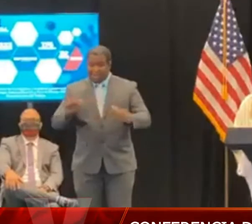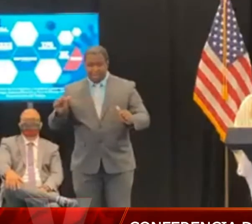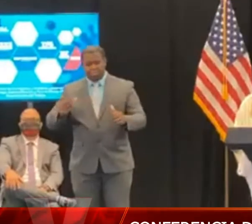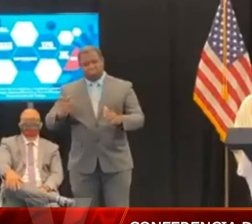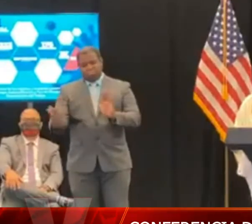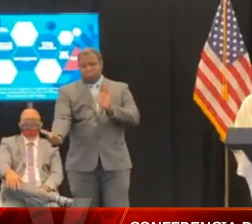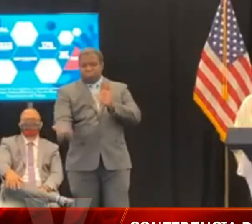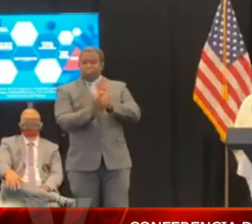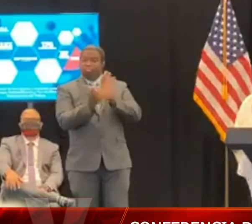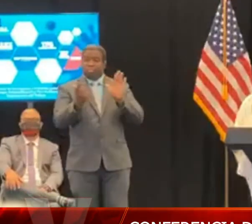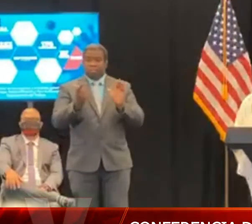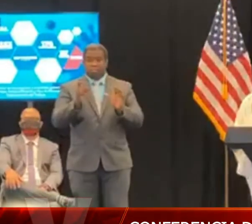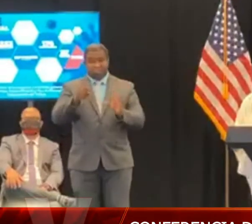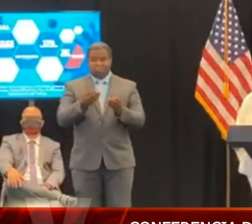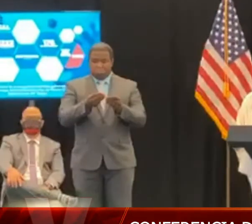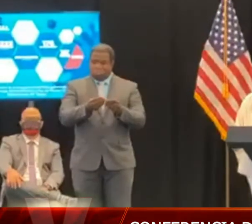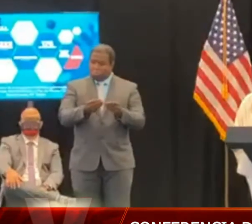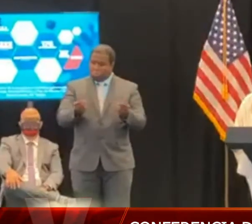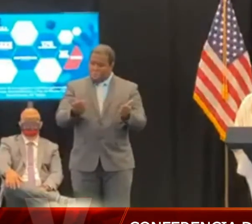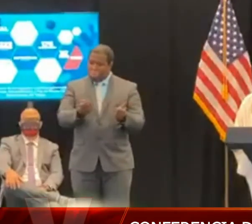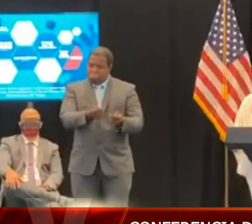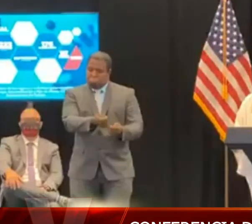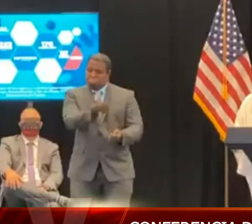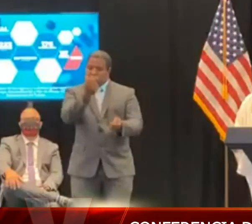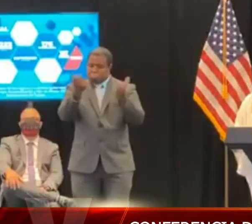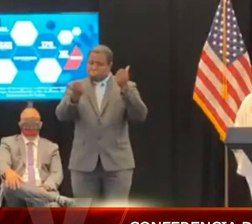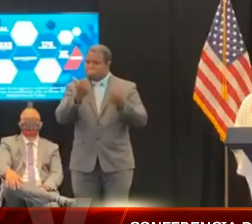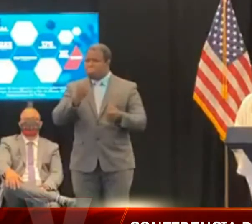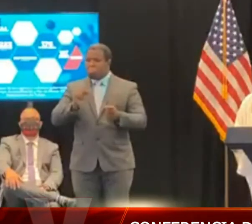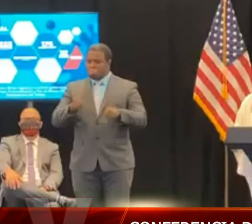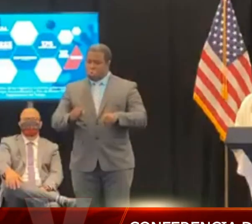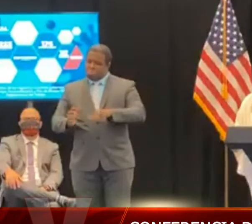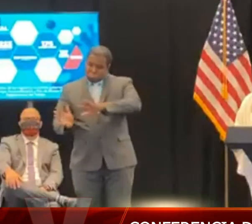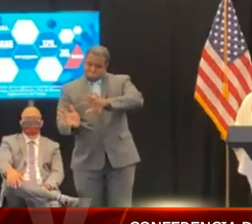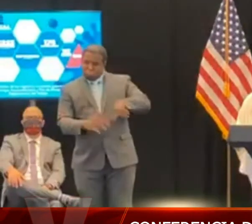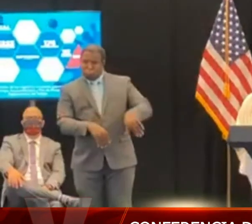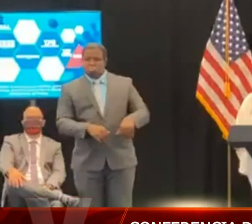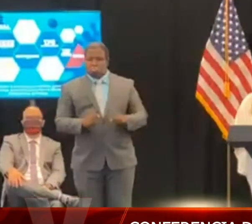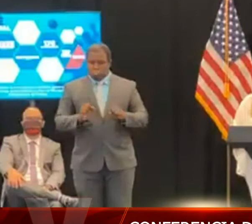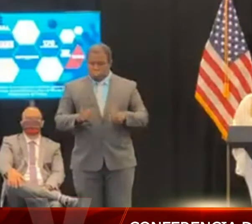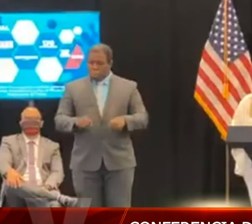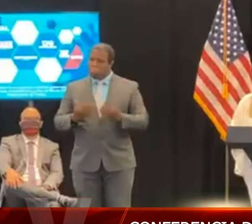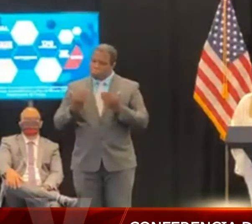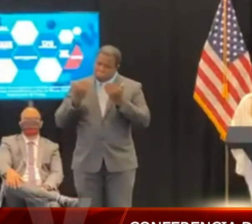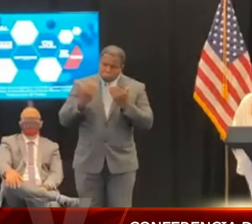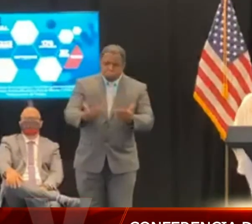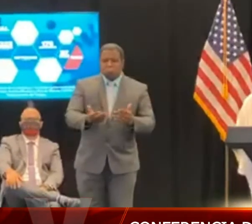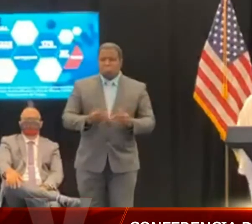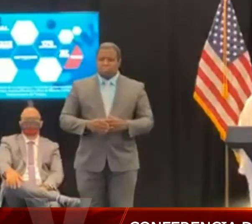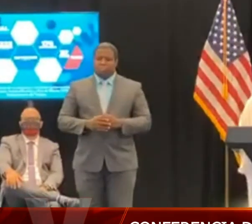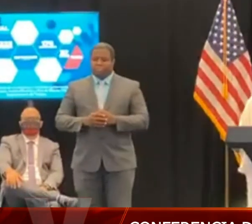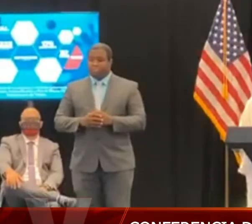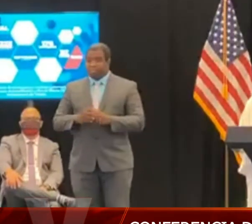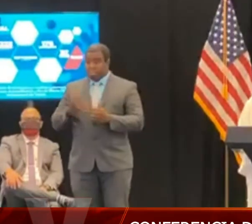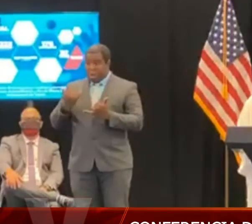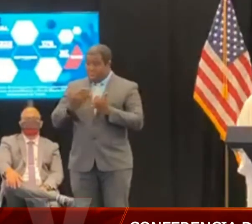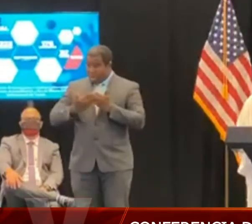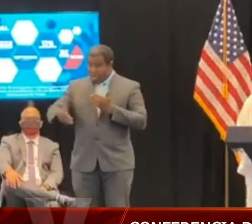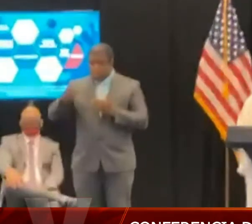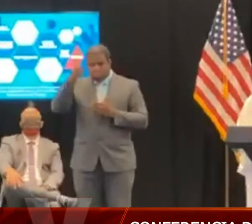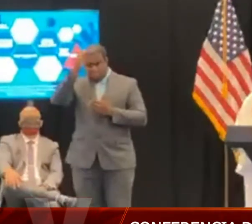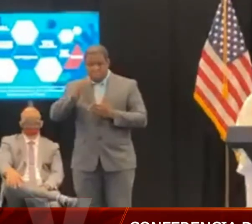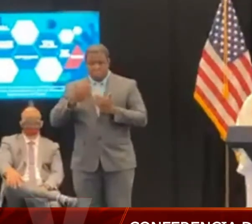en la pasada orden ejecutiva establecía que podían abrir hasta un 25 por ciento de su